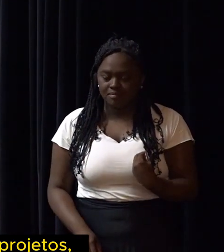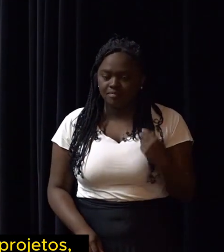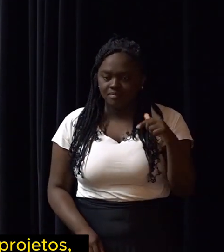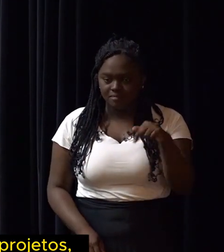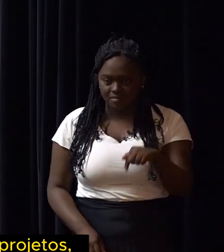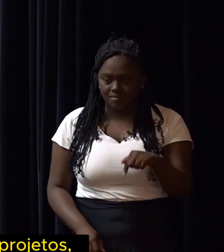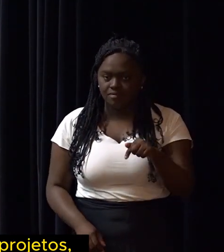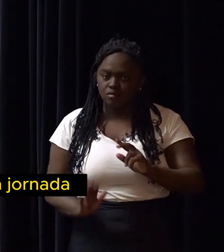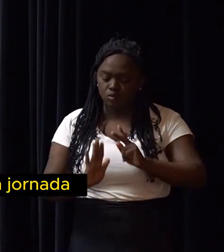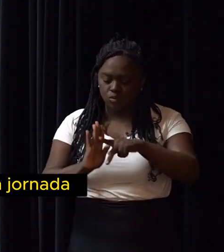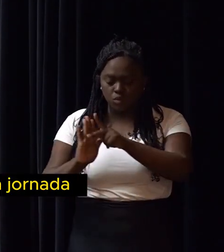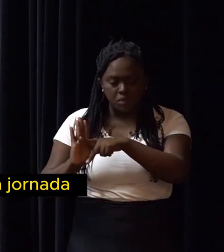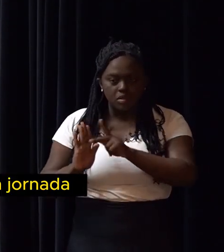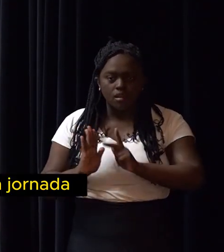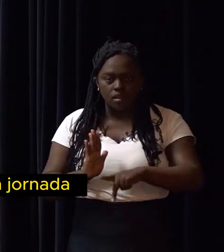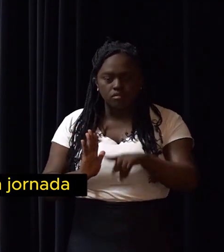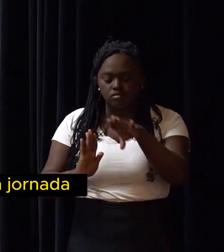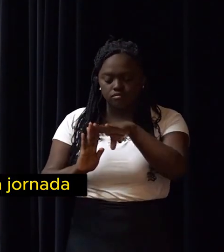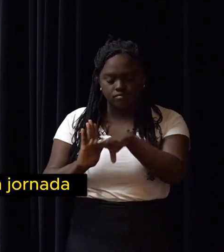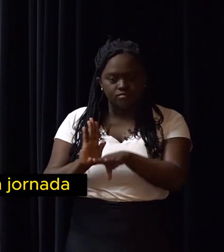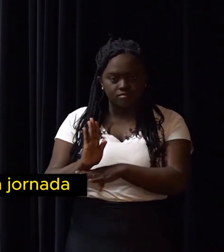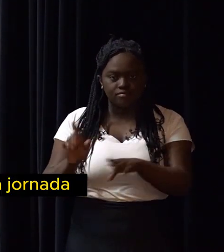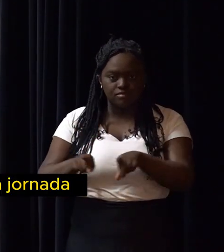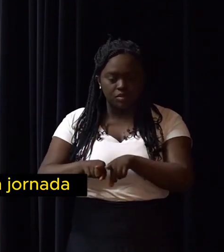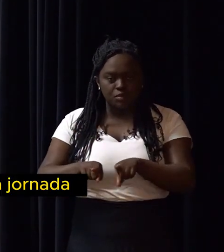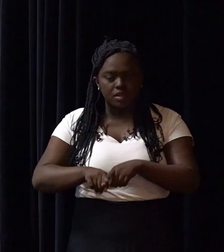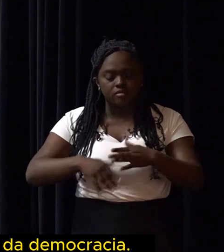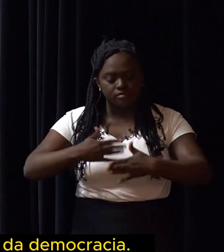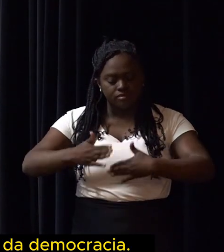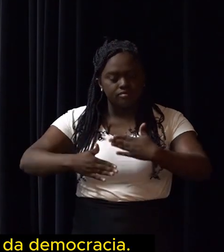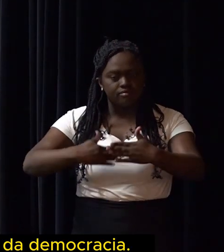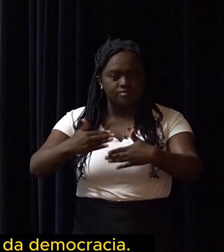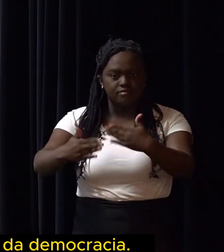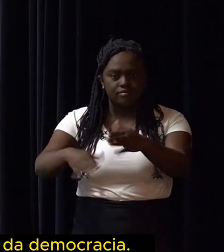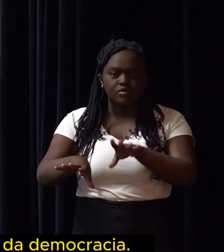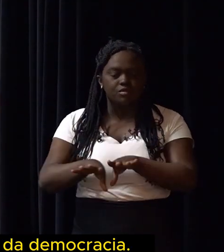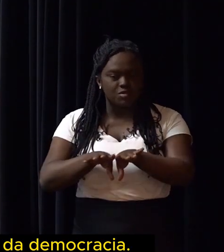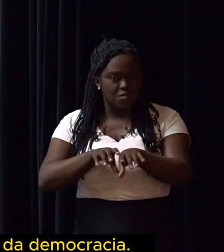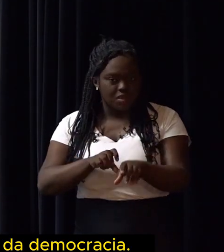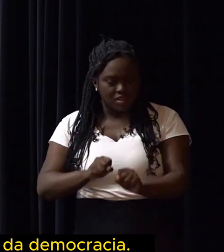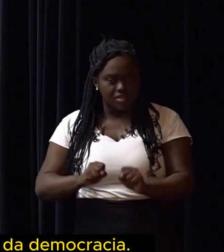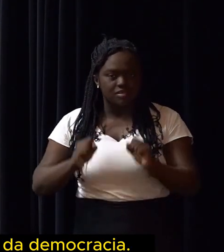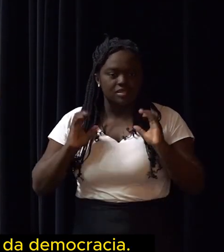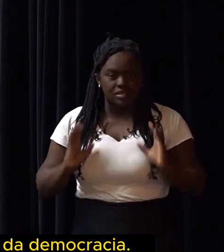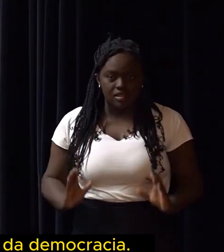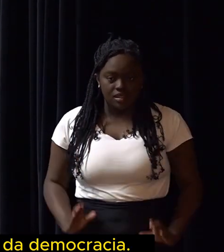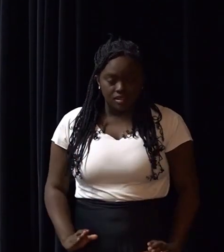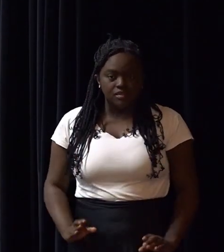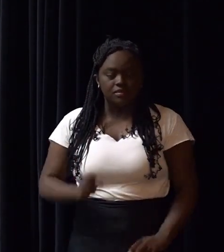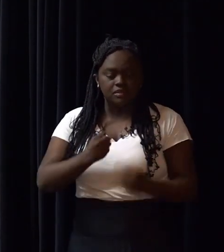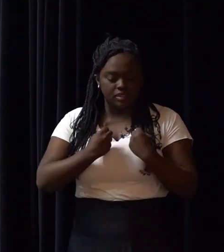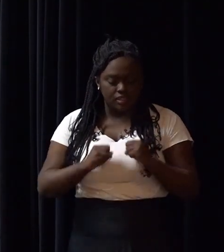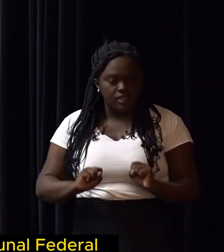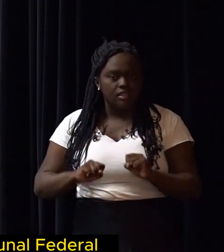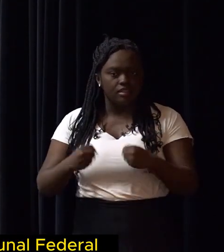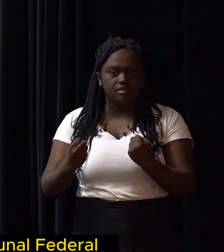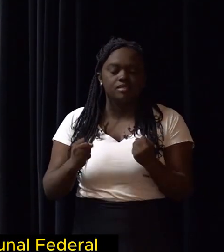nesses projetos, nesse programa e nessa jornada de formação cidadã em defesa da democracia.